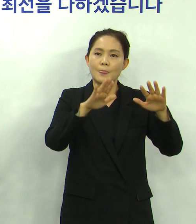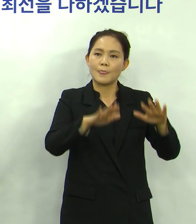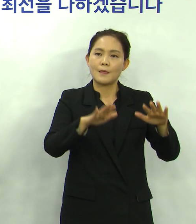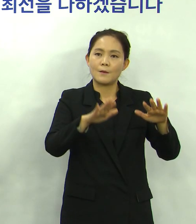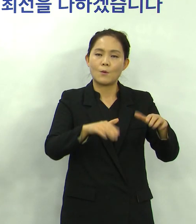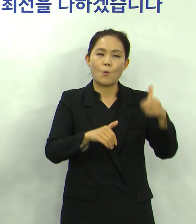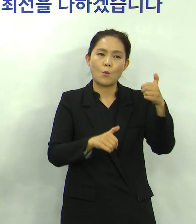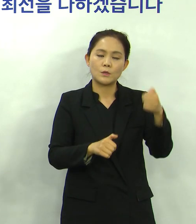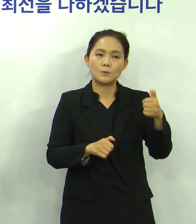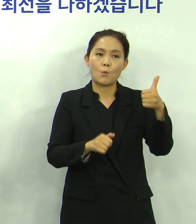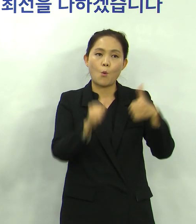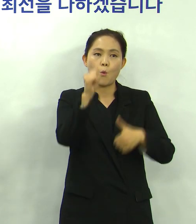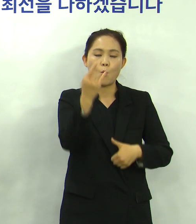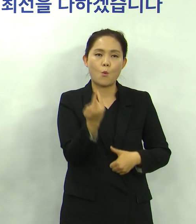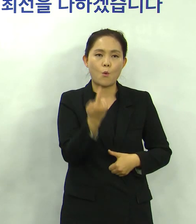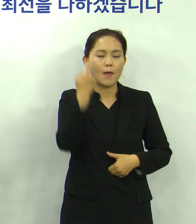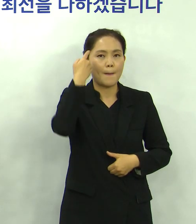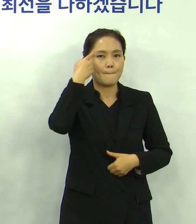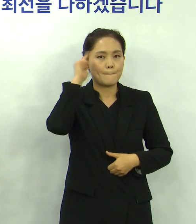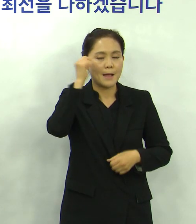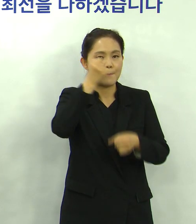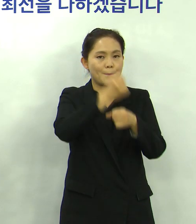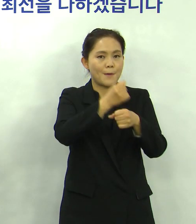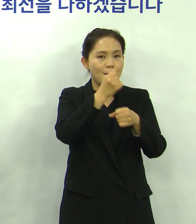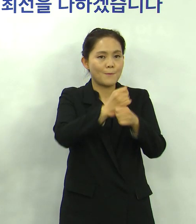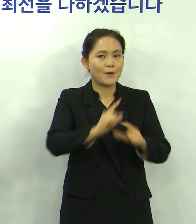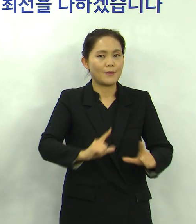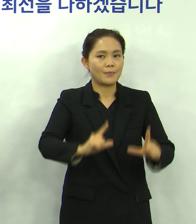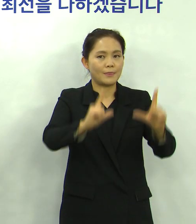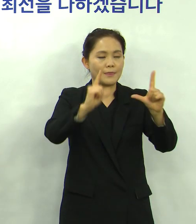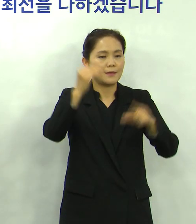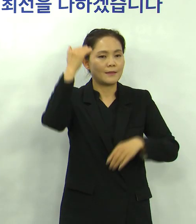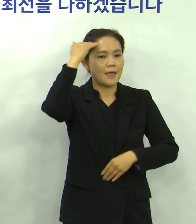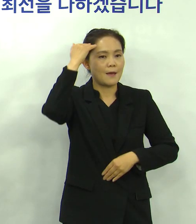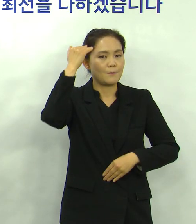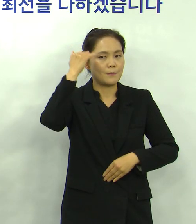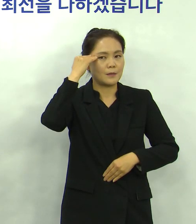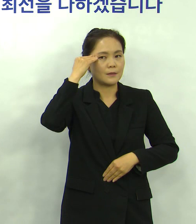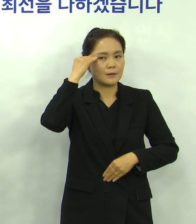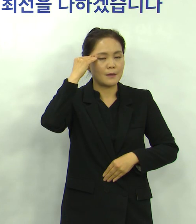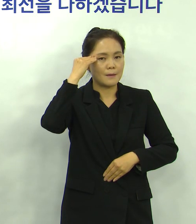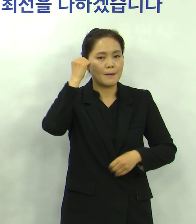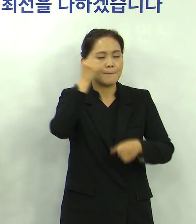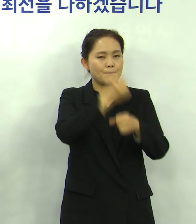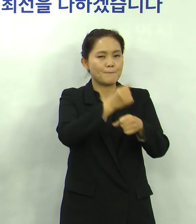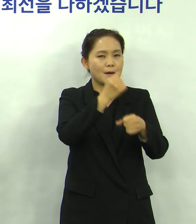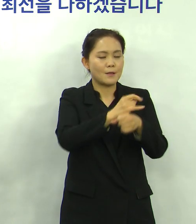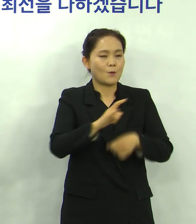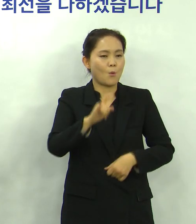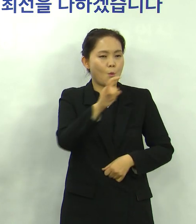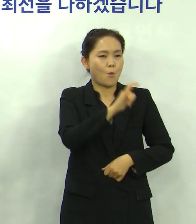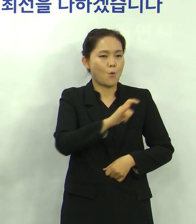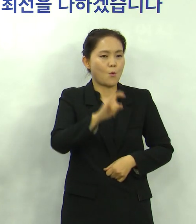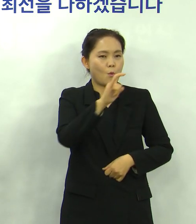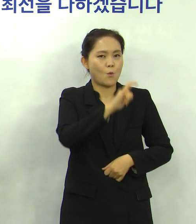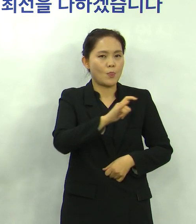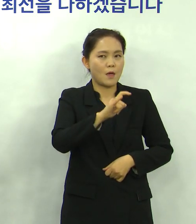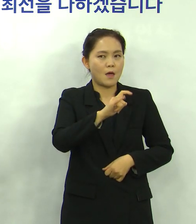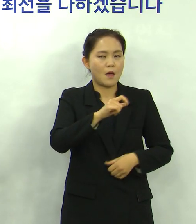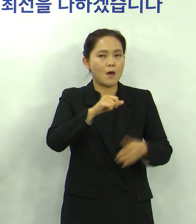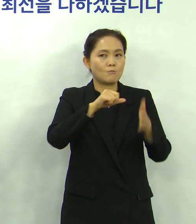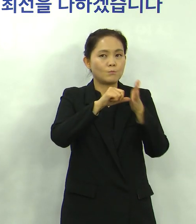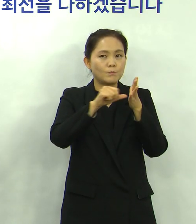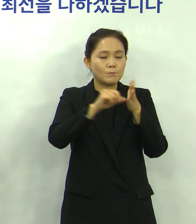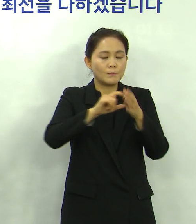제55회 발명의 날입니다 대한민국에서 개발한 코로나19 진단키트는 우리나라를